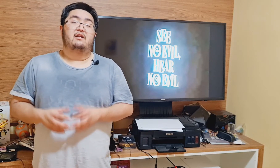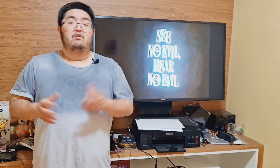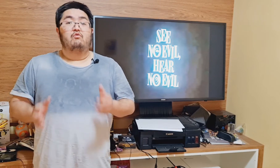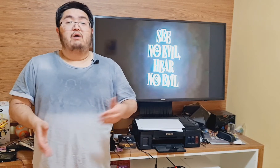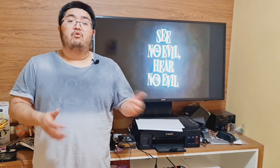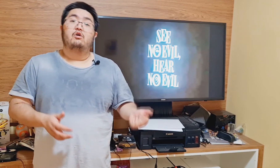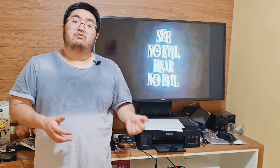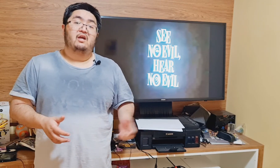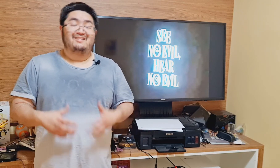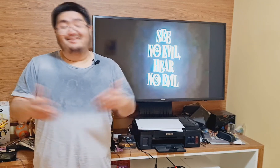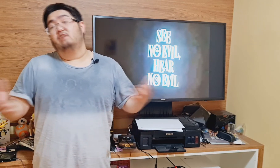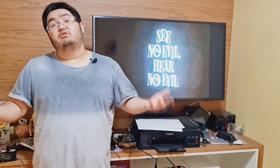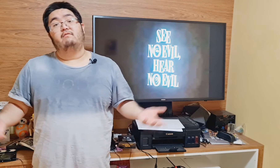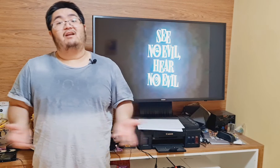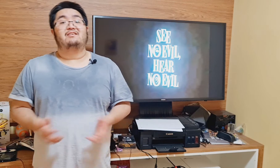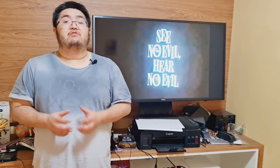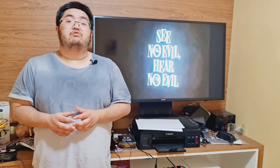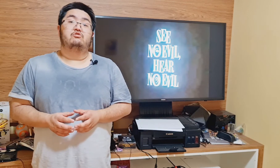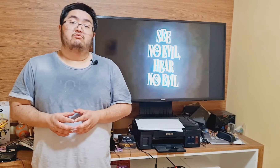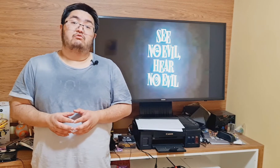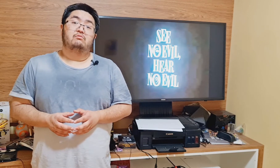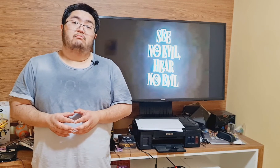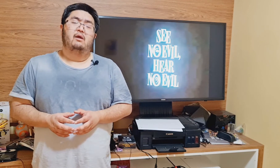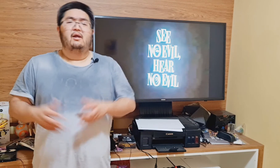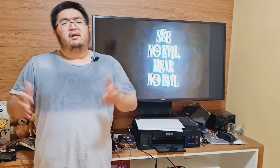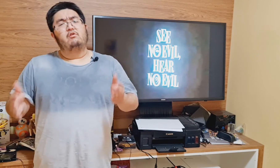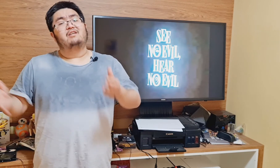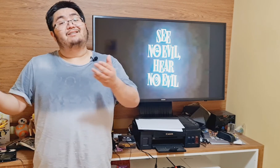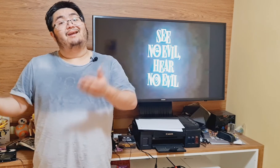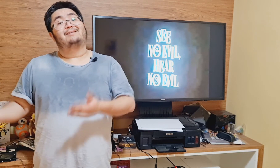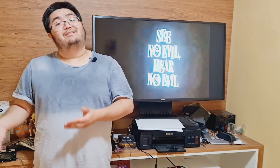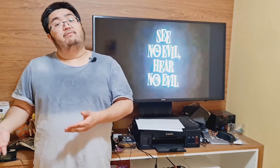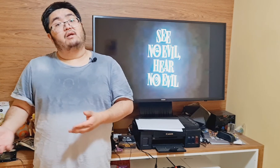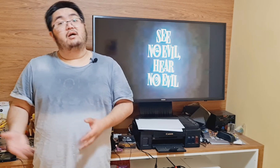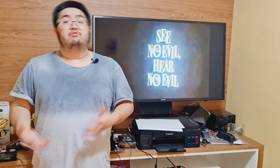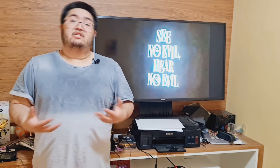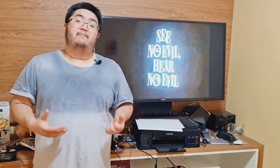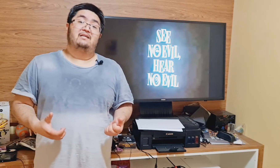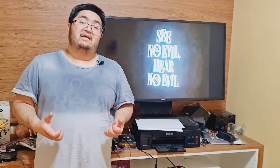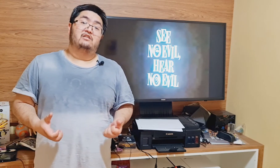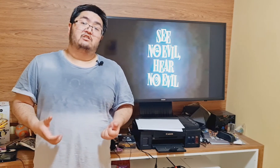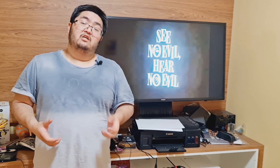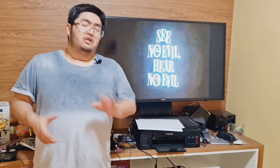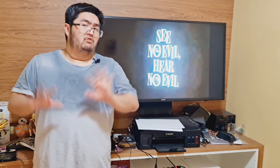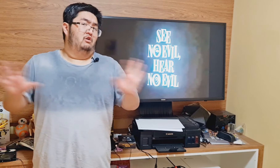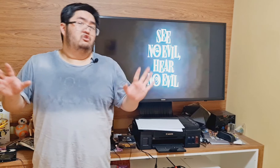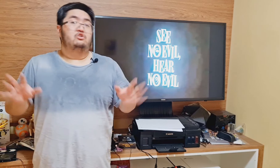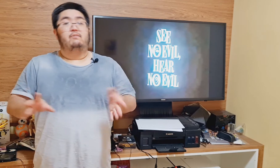um ao outro, realizando diversas ações juntos. Nós classificamos as paisagens em dois tipos,